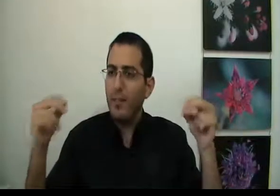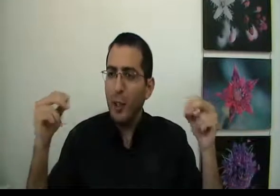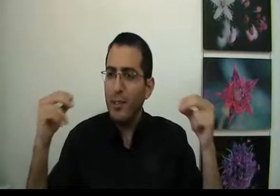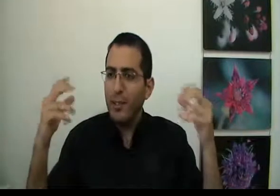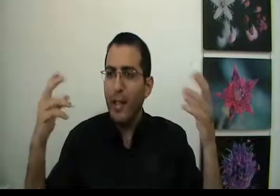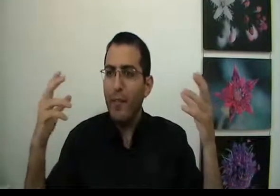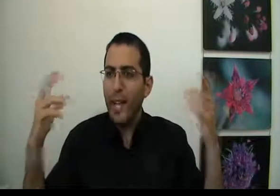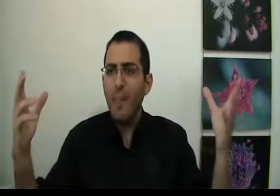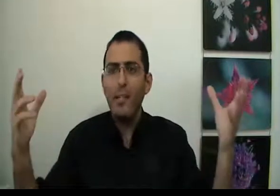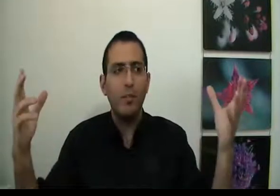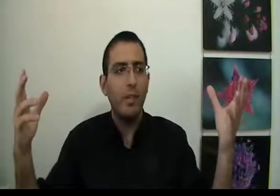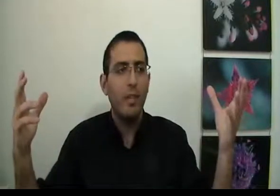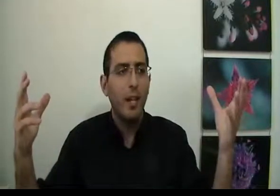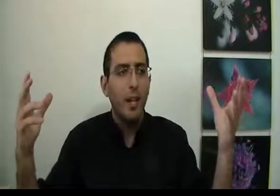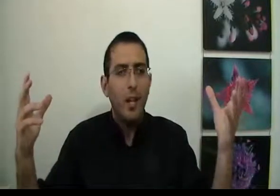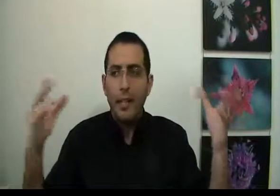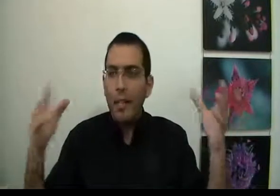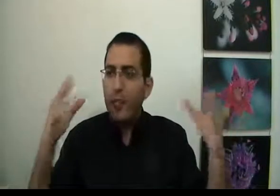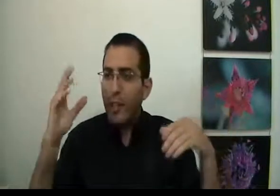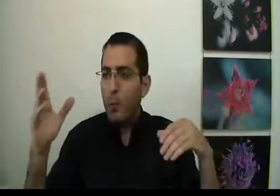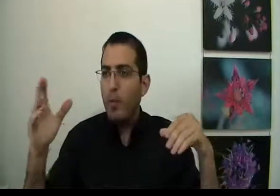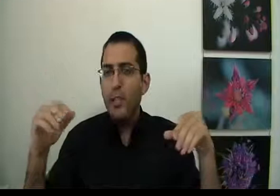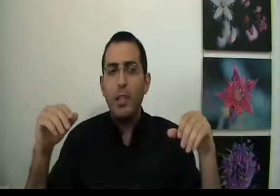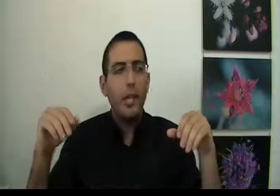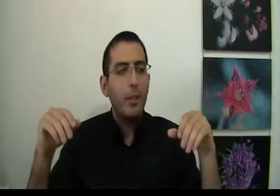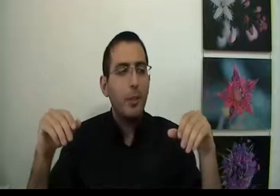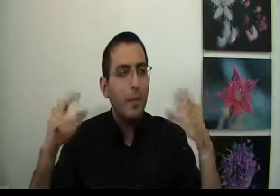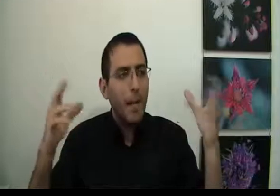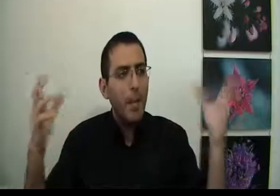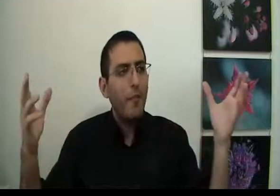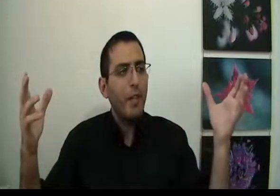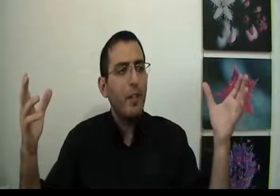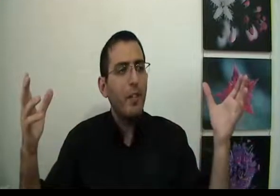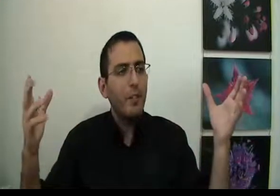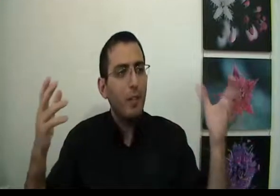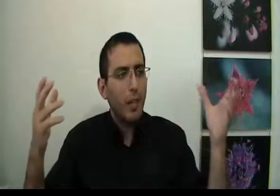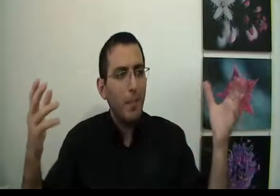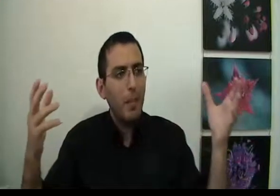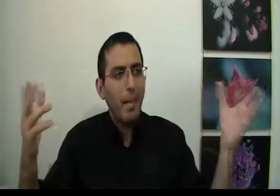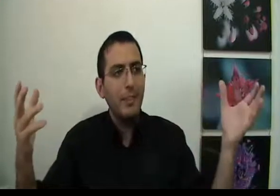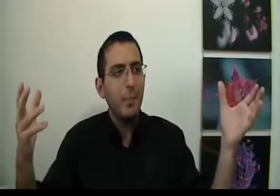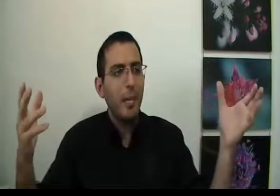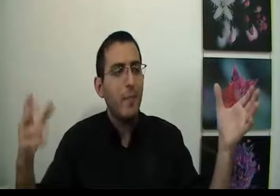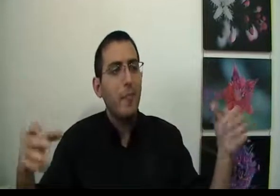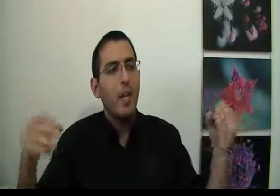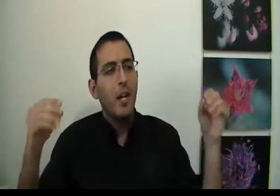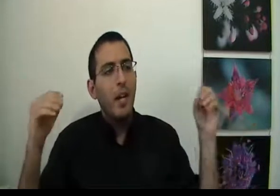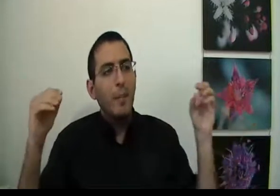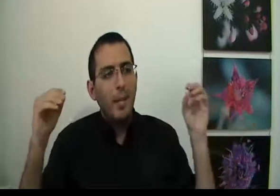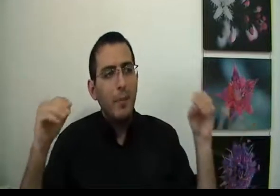לפחות להבין למה אני סובל נניח שאני מאוד מפחד שיקרה לי משהו אבל למה אני מפחד מדבר הזה כל כך מה הסיבה ובן אדם